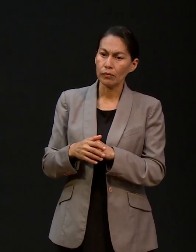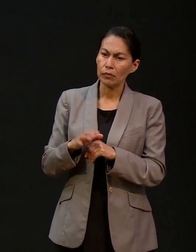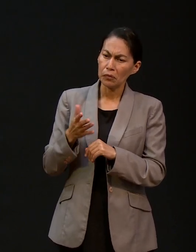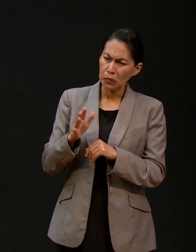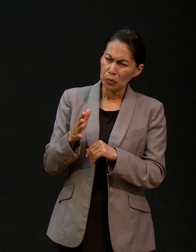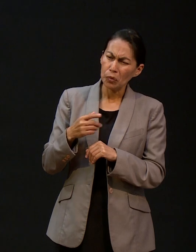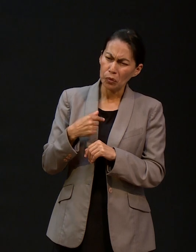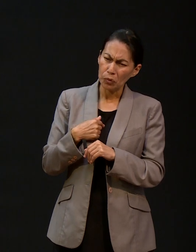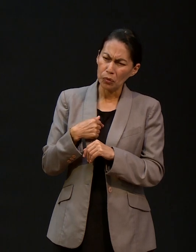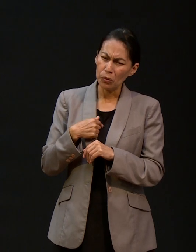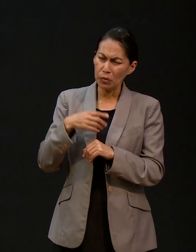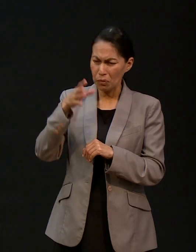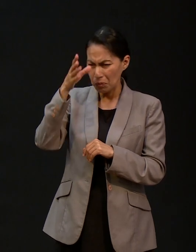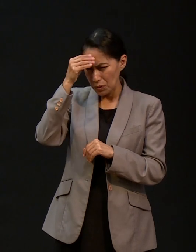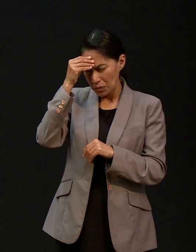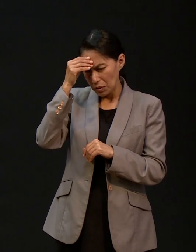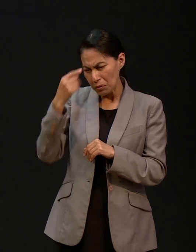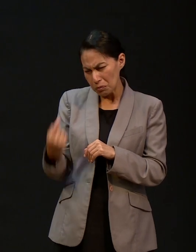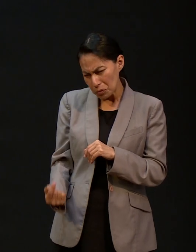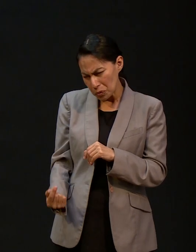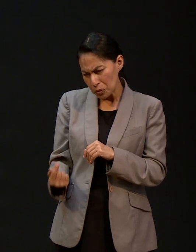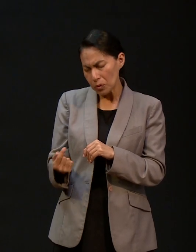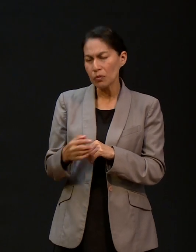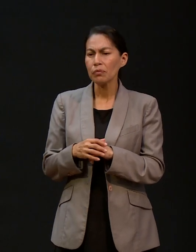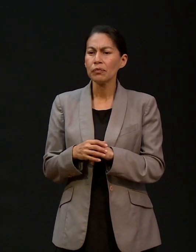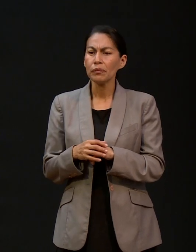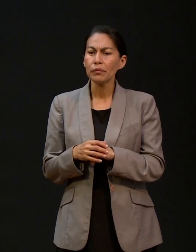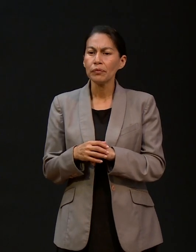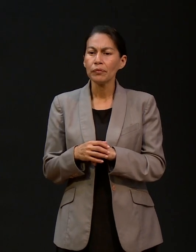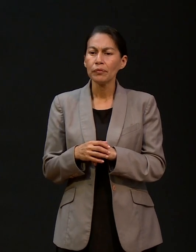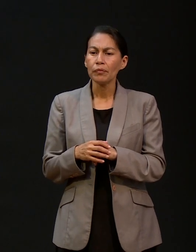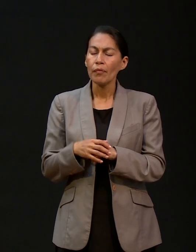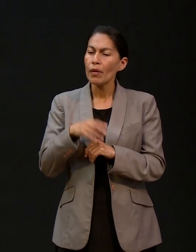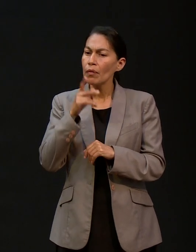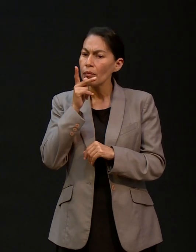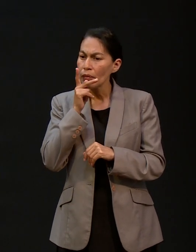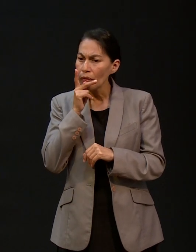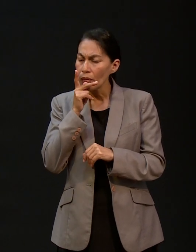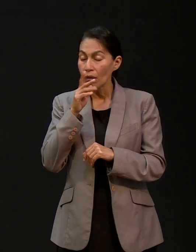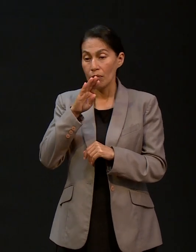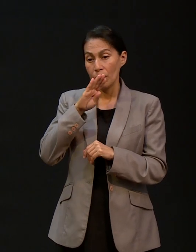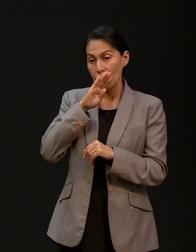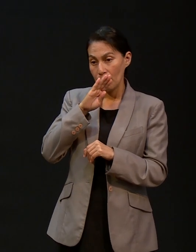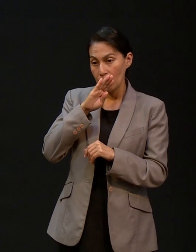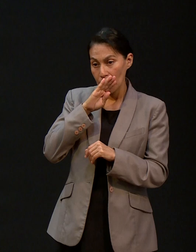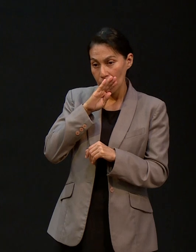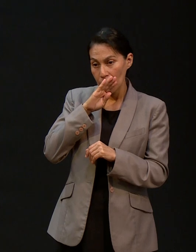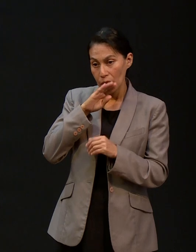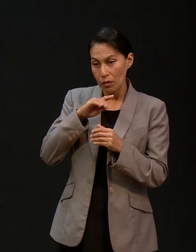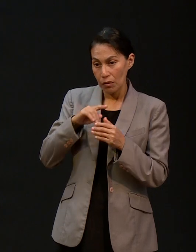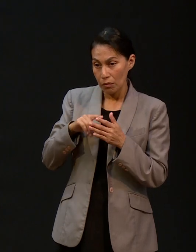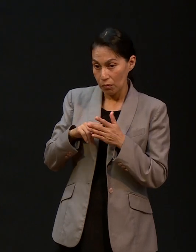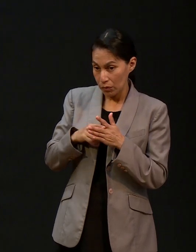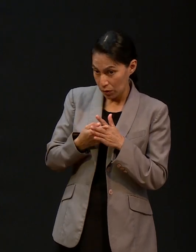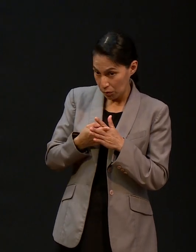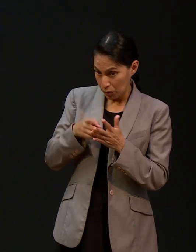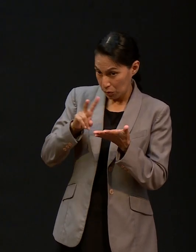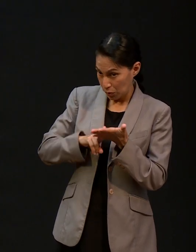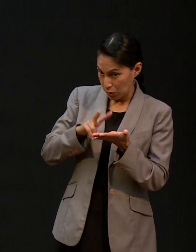Dios, fue en las primeras etapas de la vida, como siempre. Por supuesto que mis padres nos inculcaron